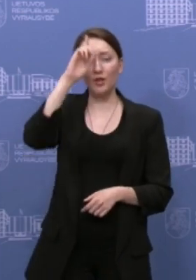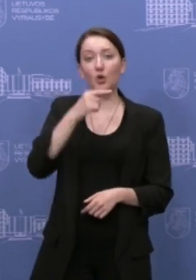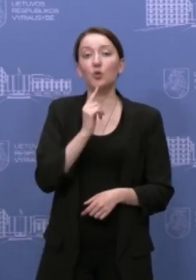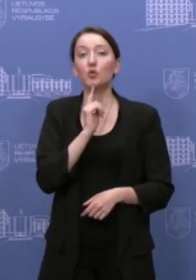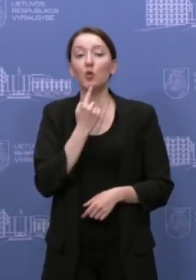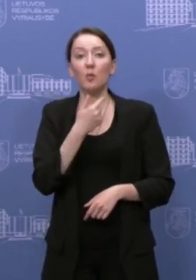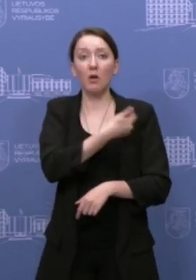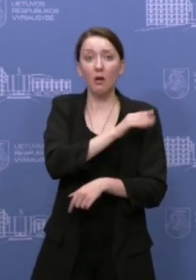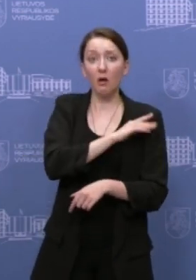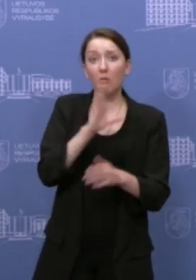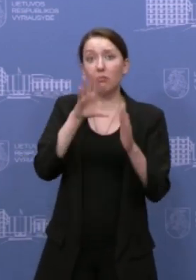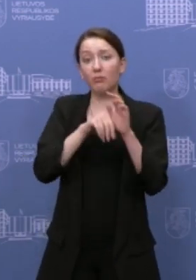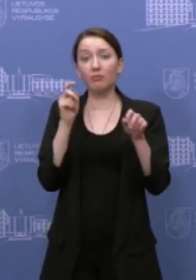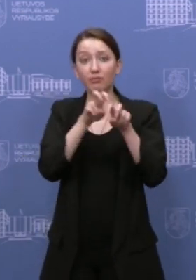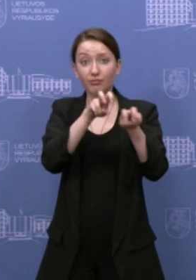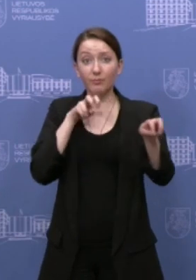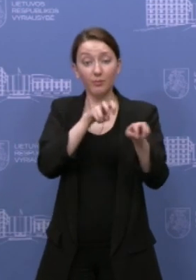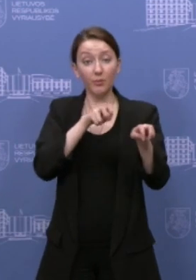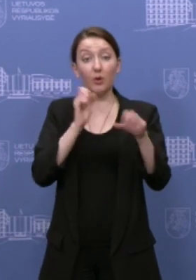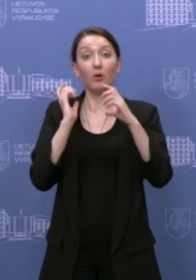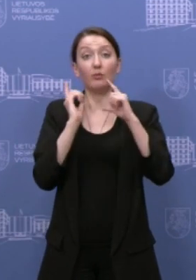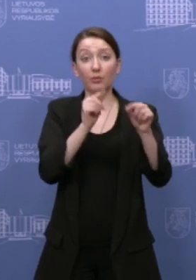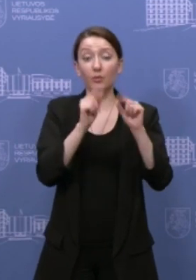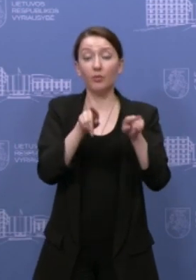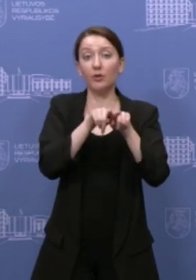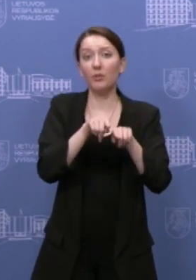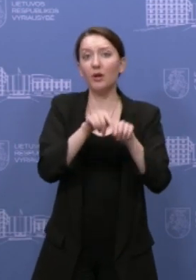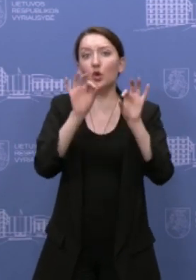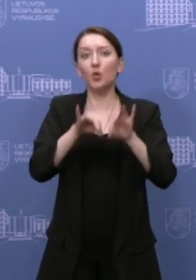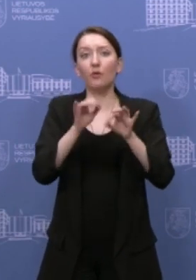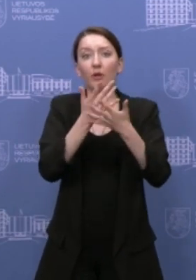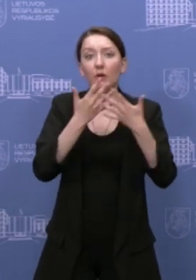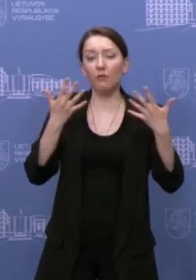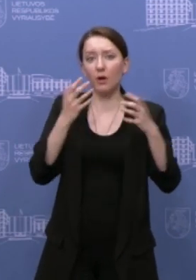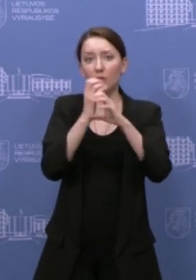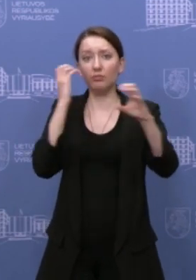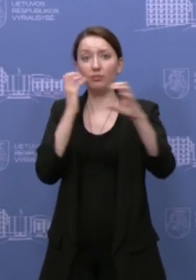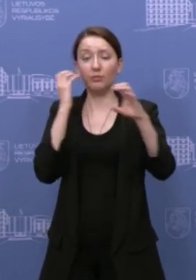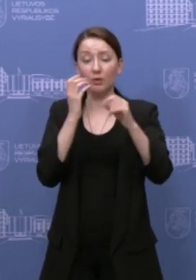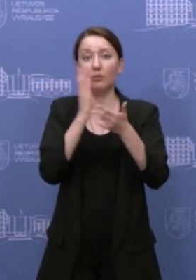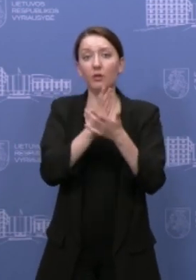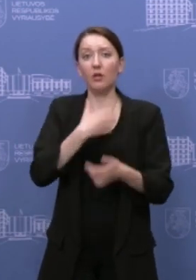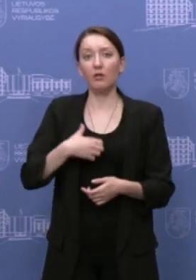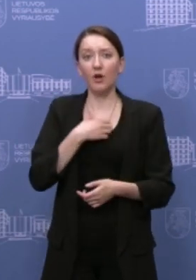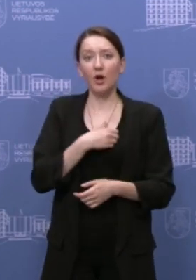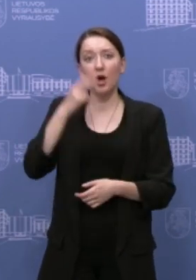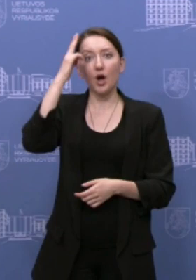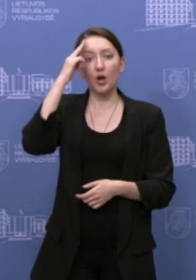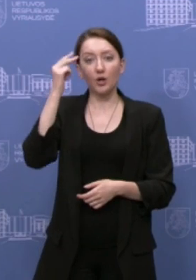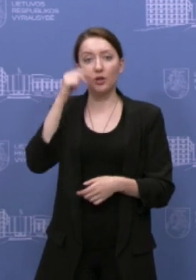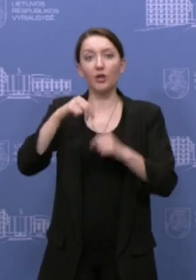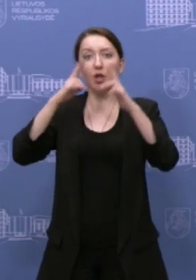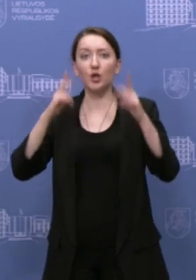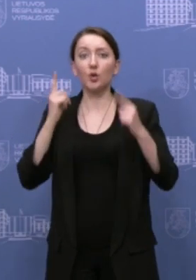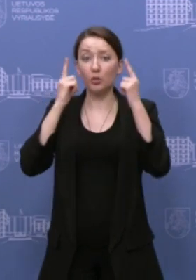Suomijos, Lenkijos keleivė ir, manau, netiktai. Taip pat kruviniai ir nepamirškime, kad šis projektas yra labai svarbus ir kalbant apie mūsų